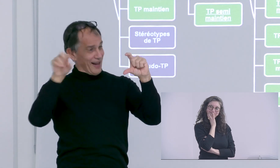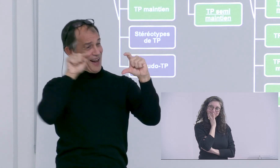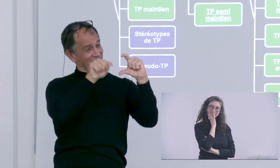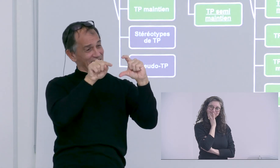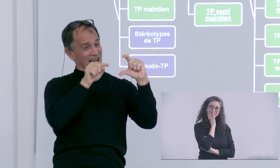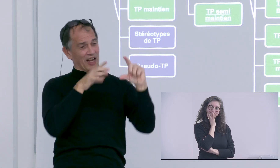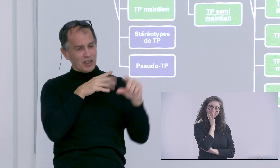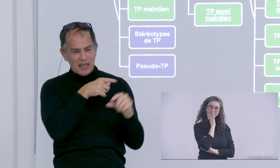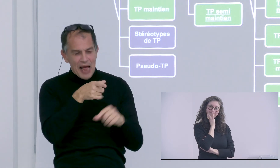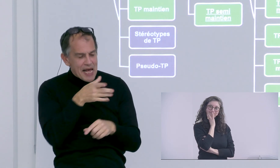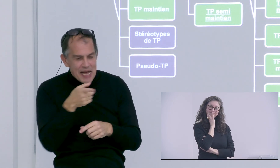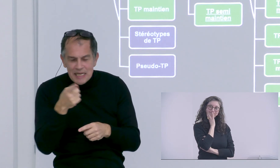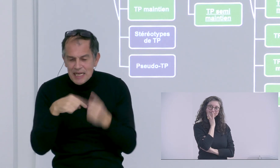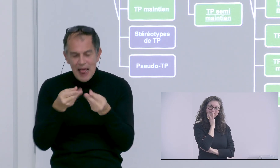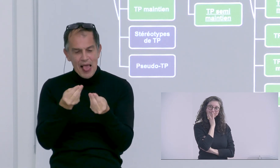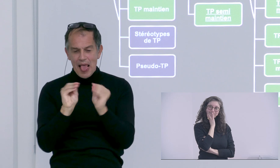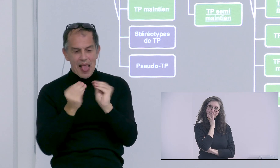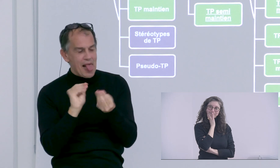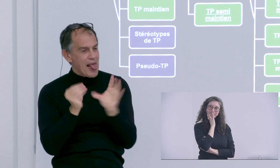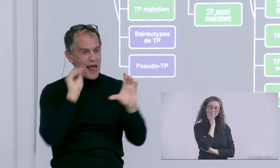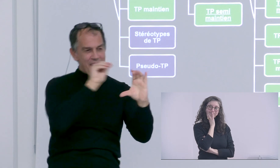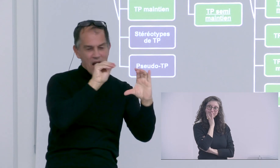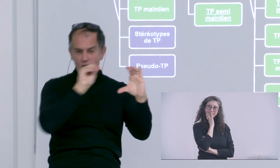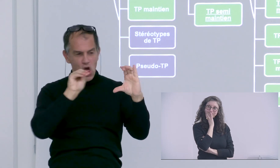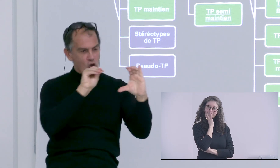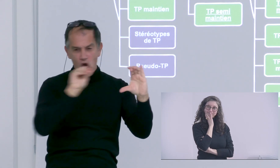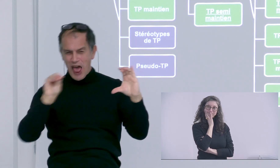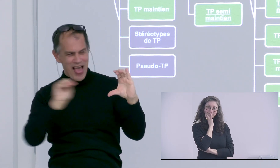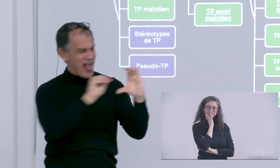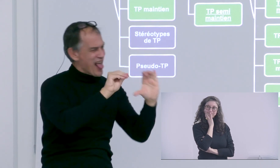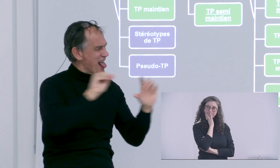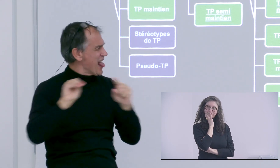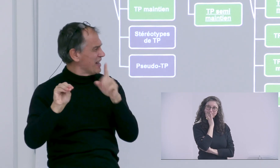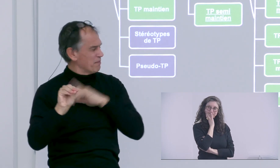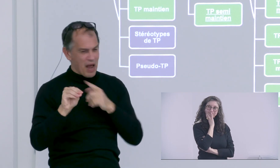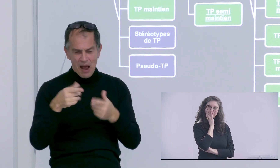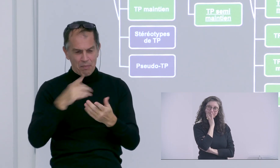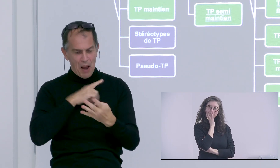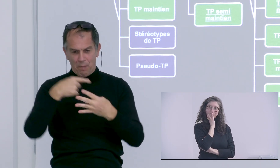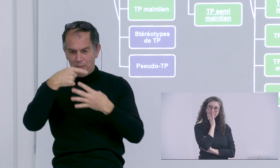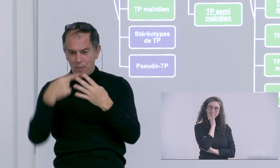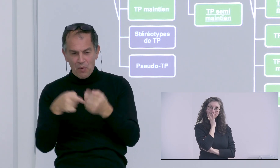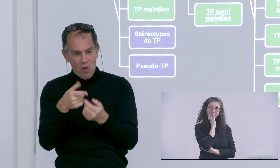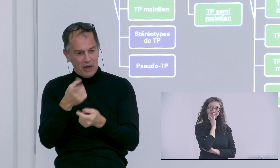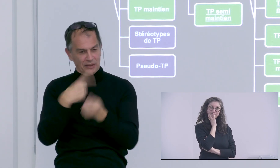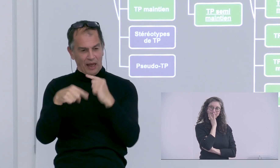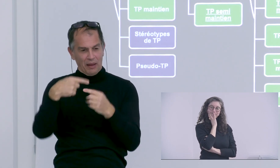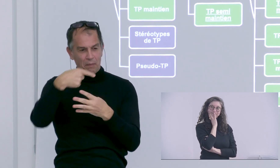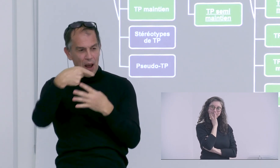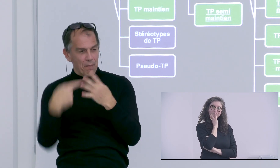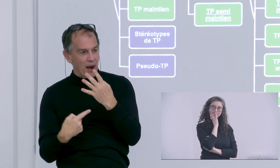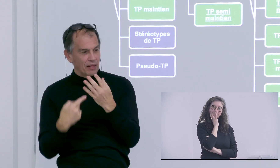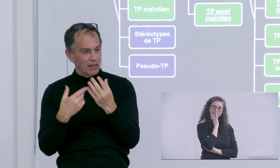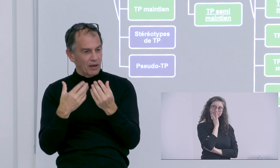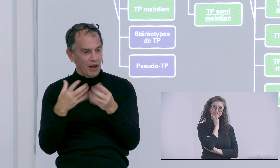5 classes génériques et dans certaines vous avez parfois des problèmes à trouver